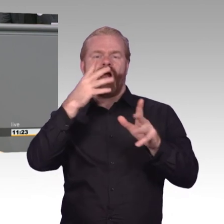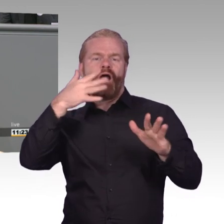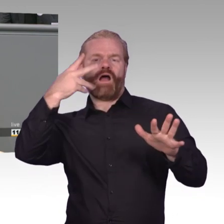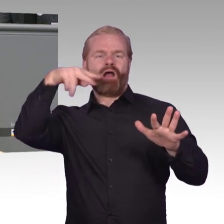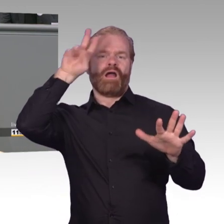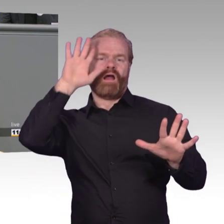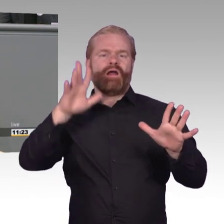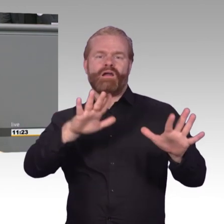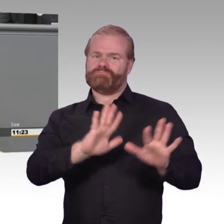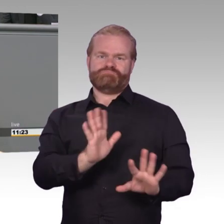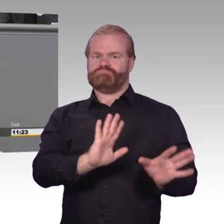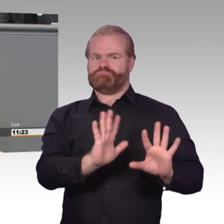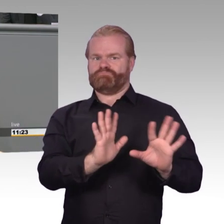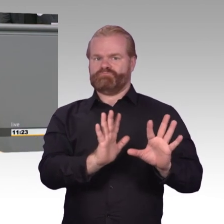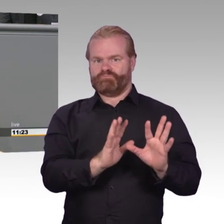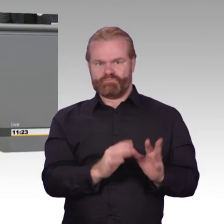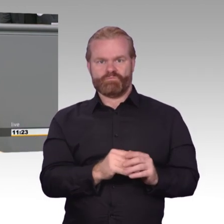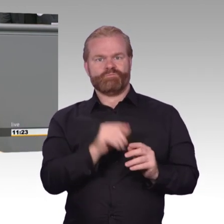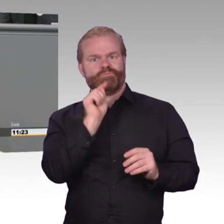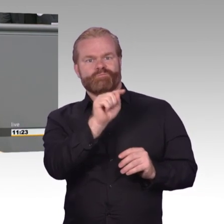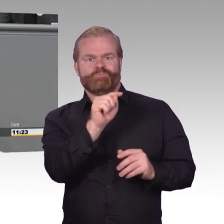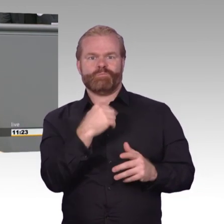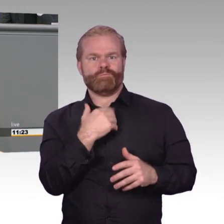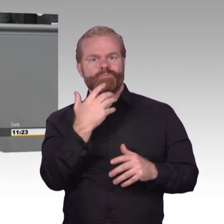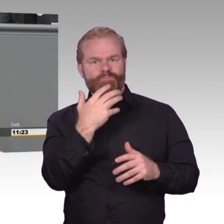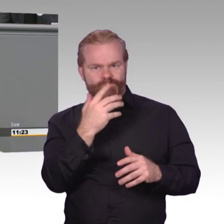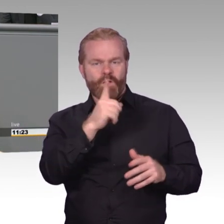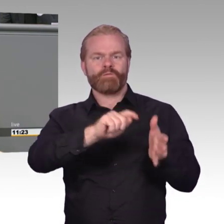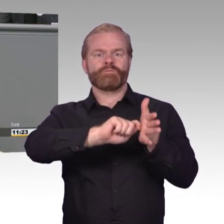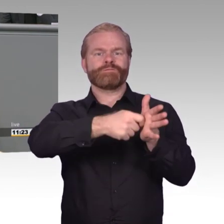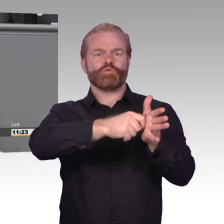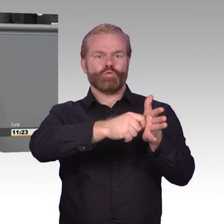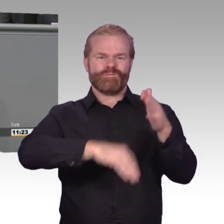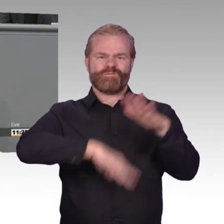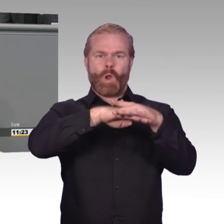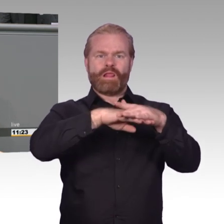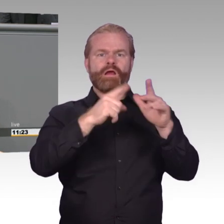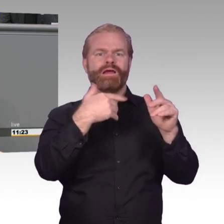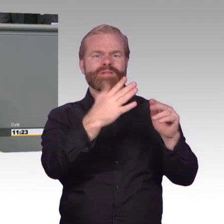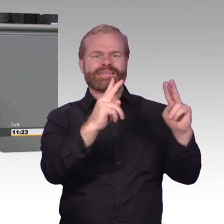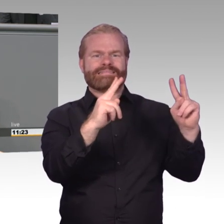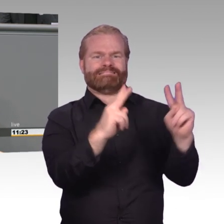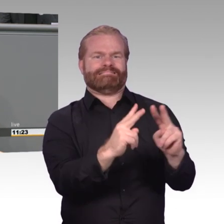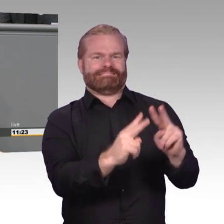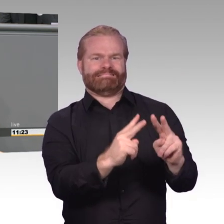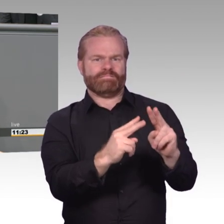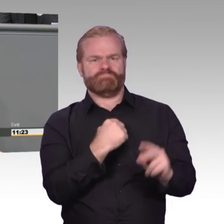Freiheit, meine Damen und Herren. Dabei zeigen Sie doch immer so gern mit den Finger auf andere Länder und mahnen zur Demokratie und zur Moral.